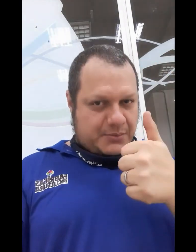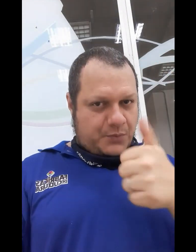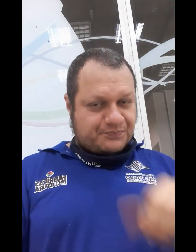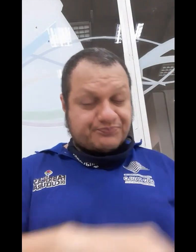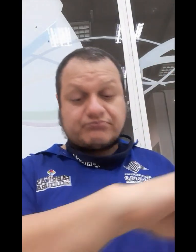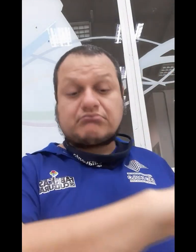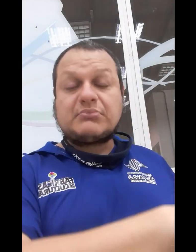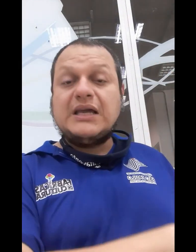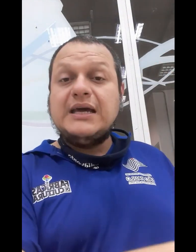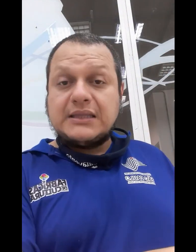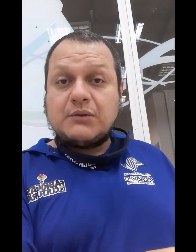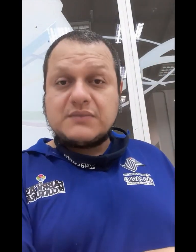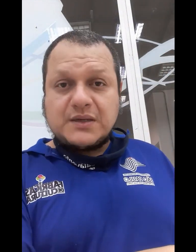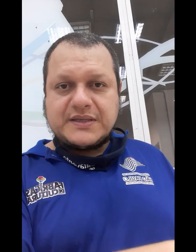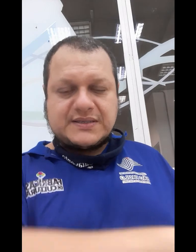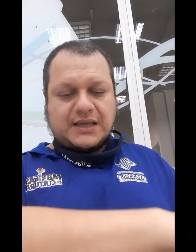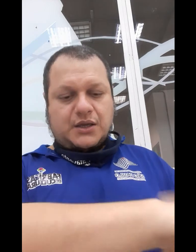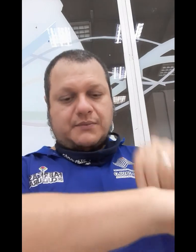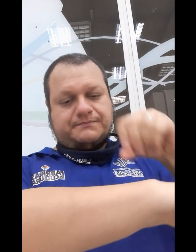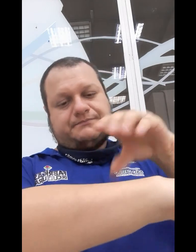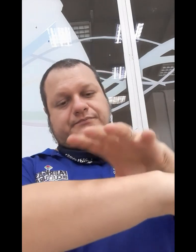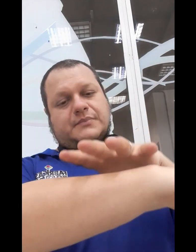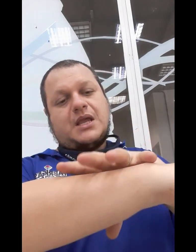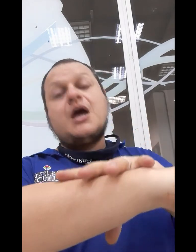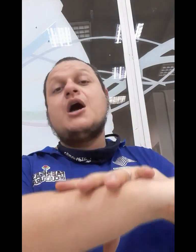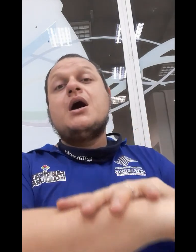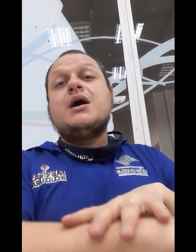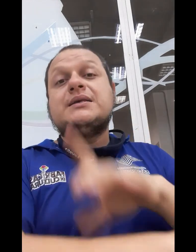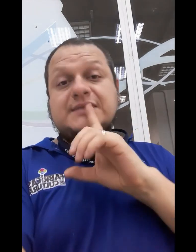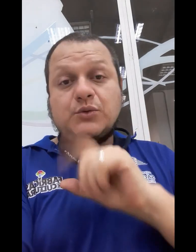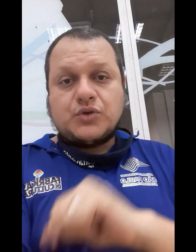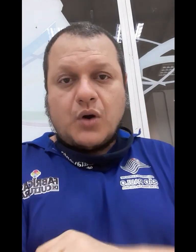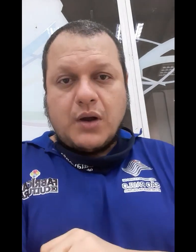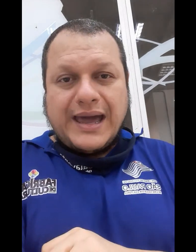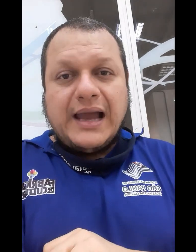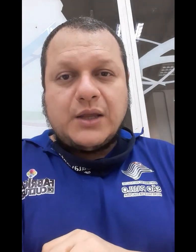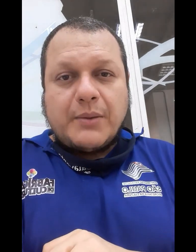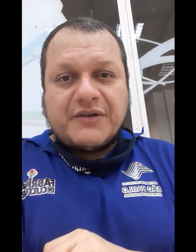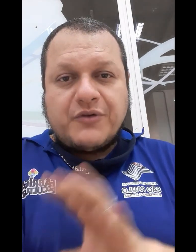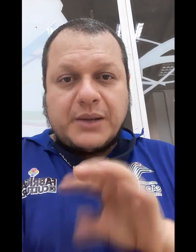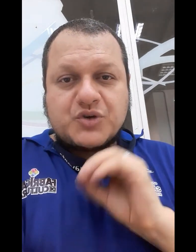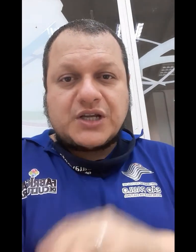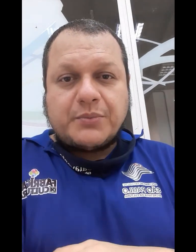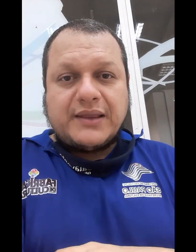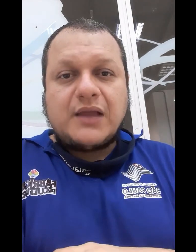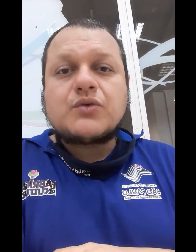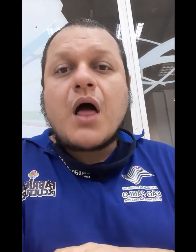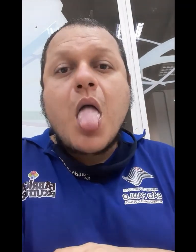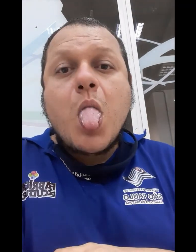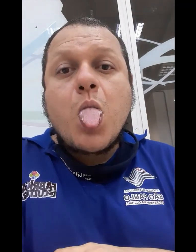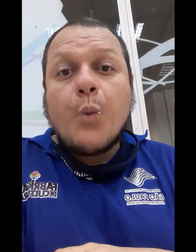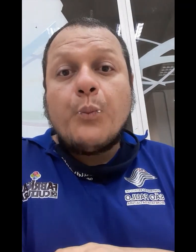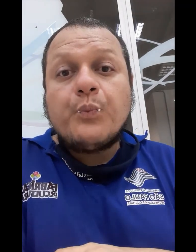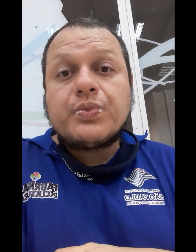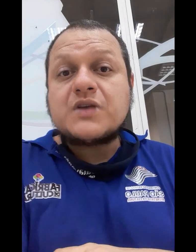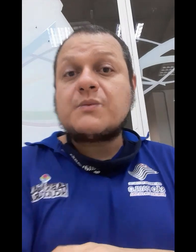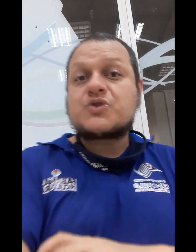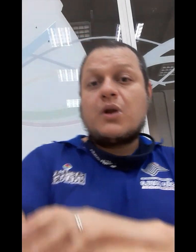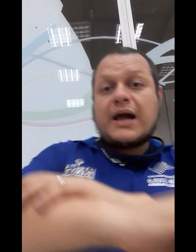tá bom? Então, são esses daqui, ó. Se o do é a língua para fora e puxando para dentro, ó, nós vamos colocar